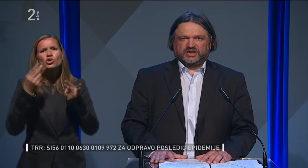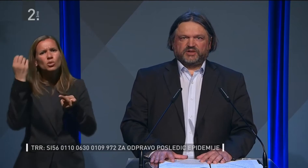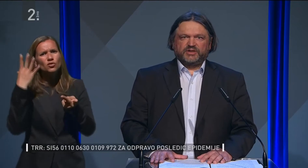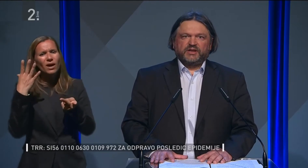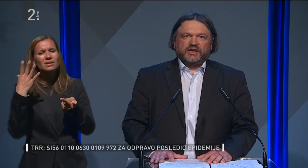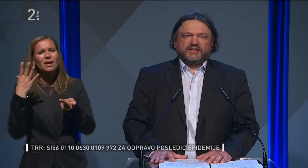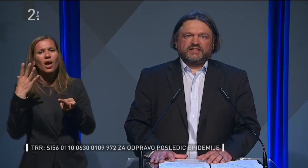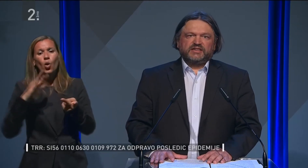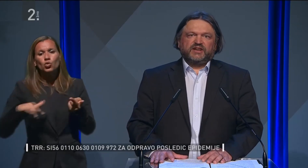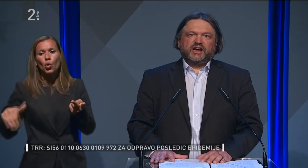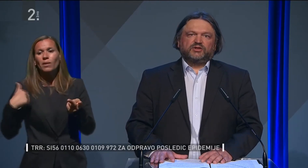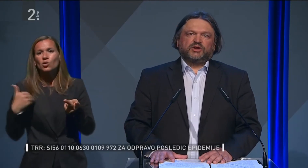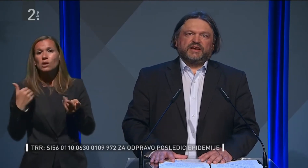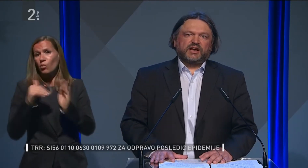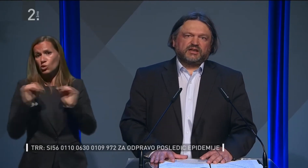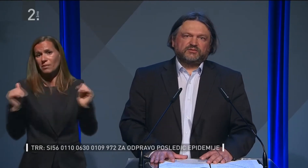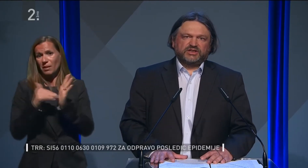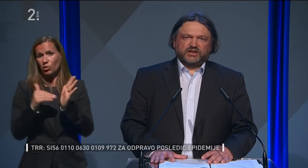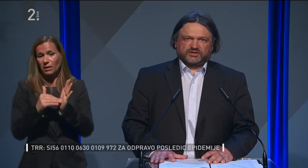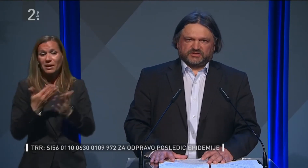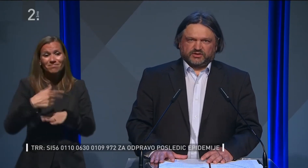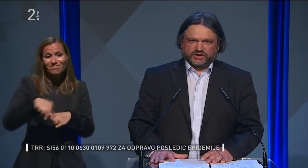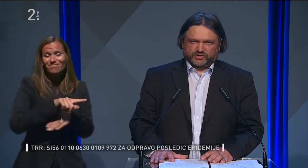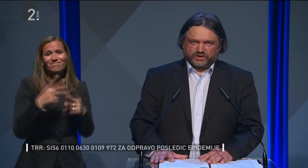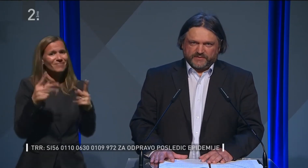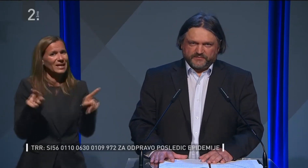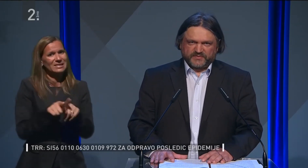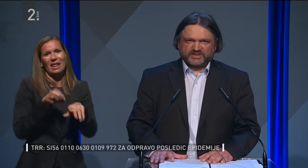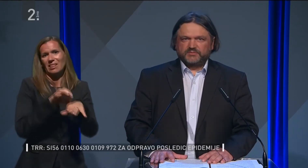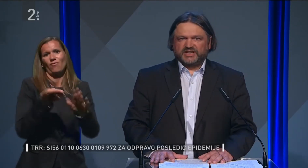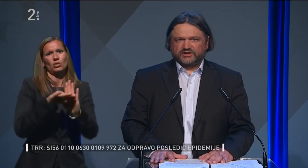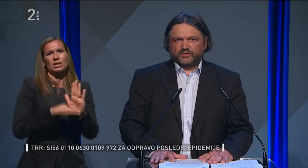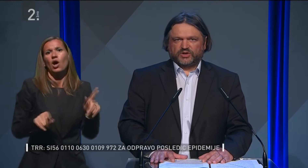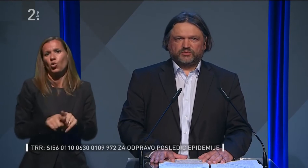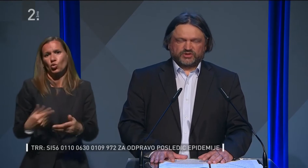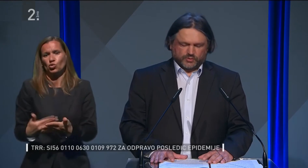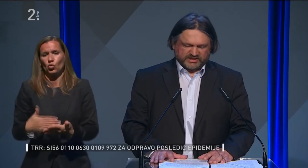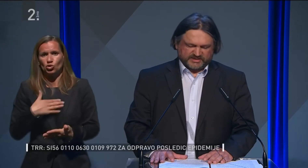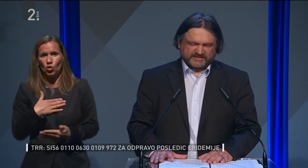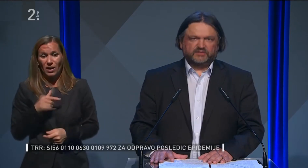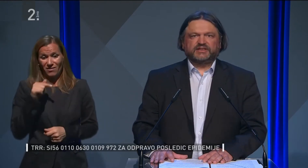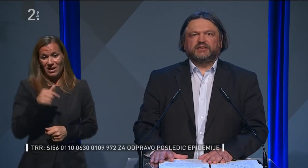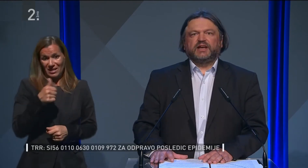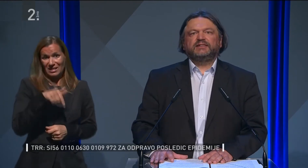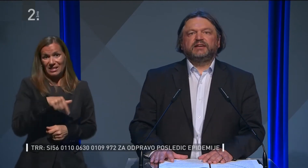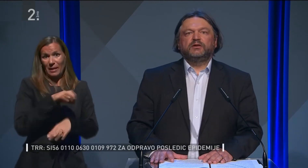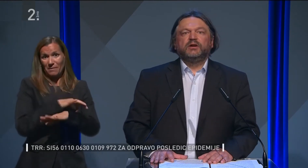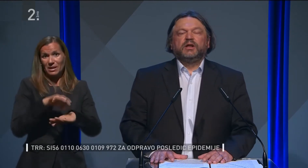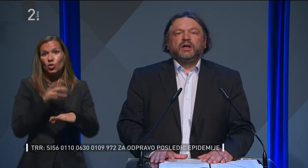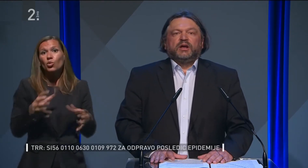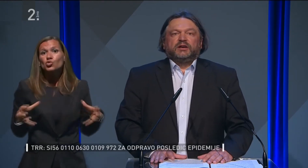posebnimi potrebami. Za njih veljajo torej enaka navodila, kot za osnovne šole. V tem tednu pa bomo skupaj s predstavnikom